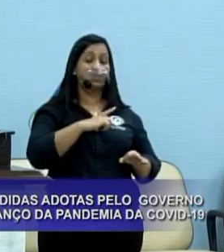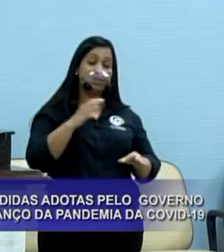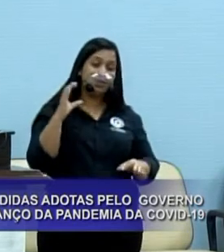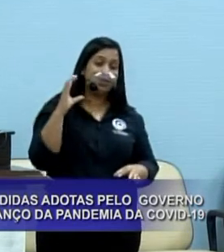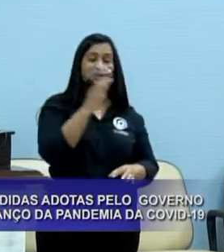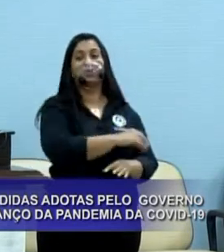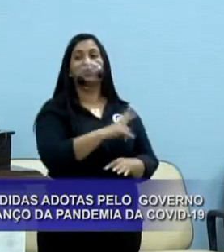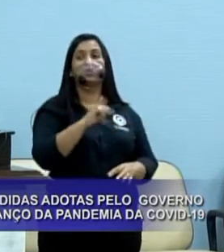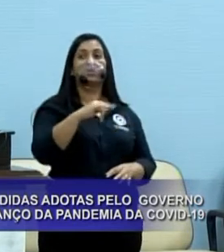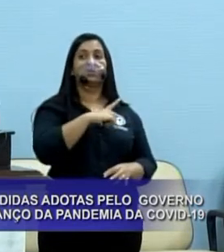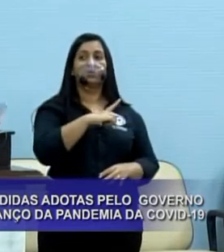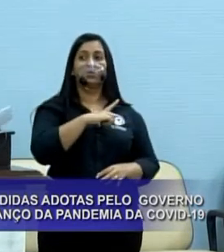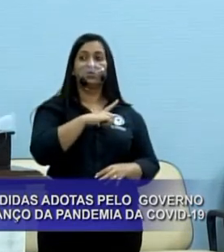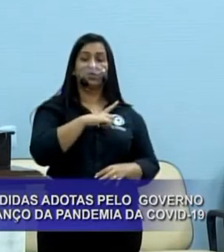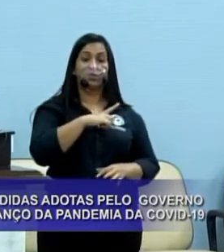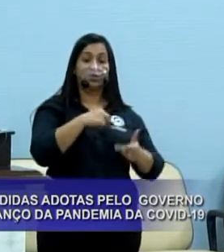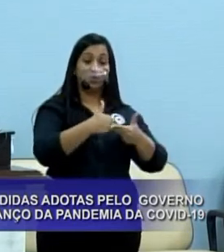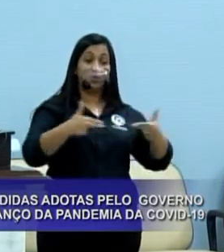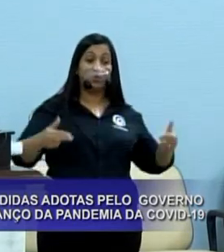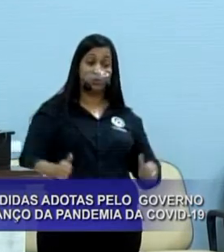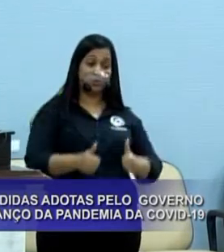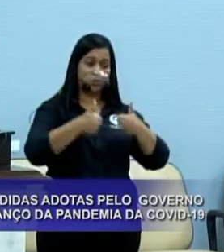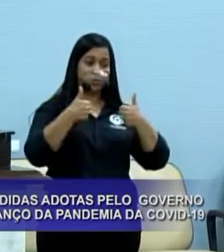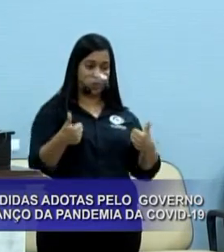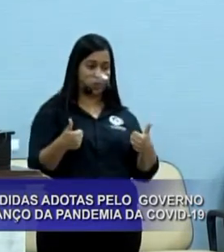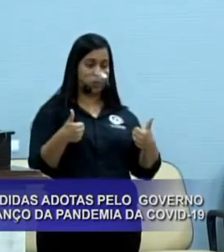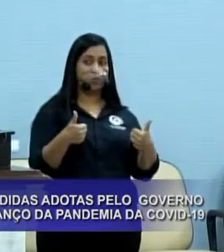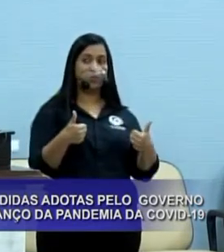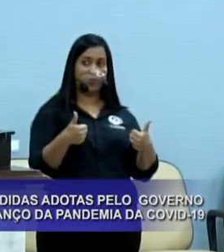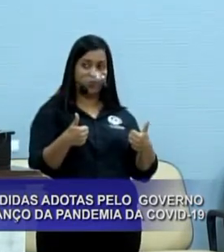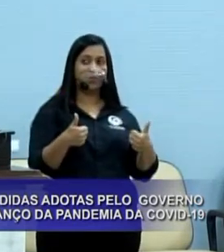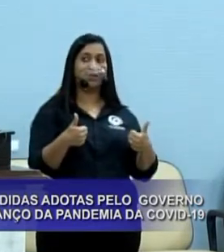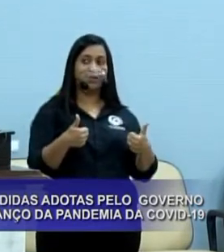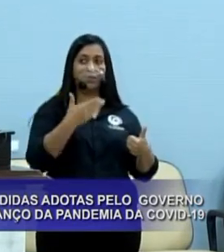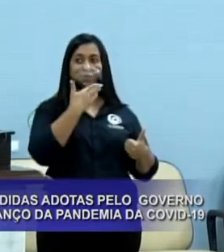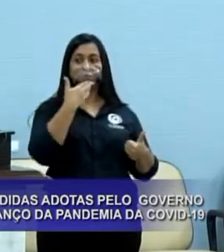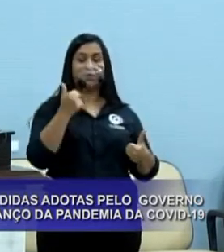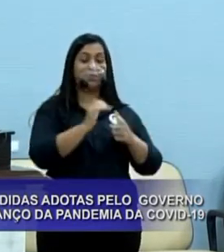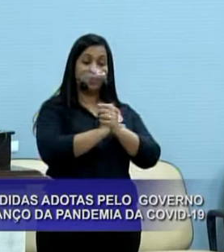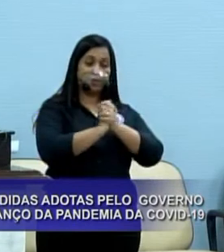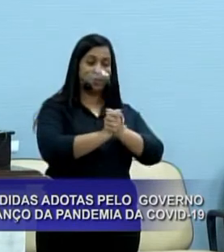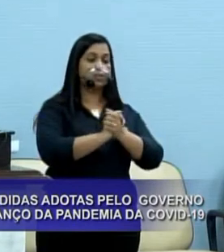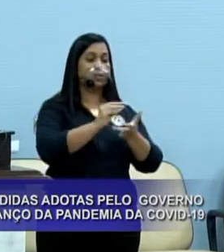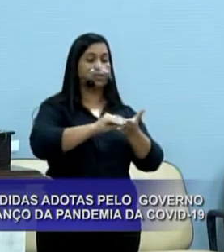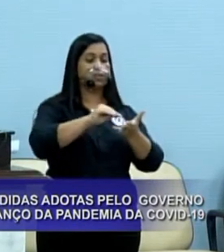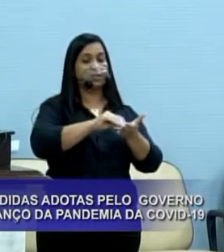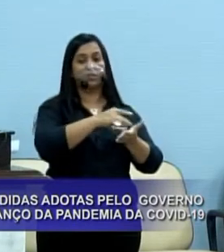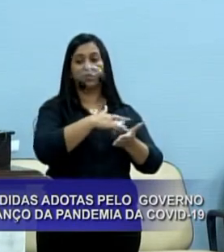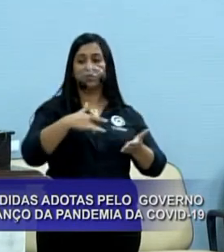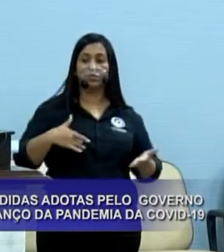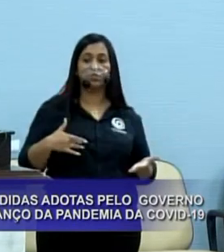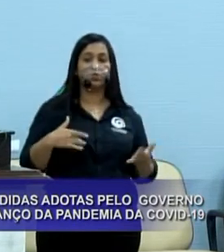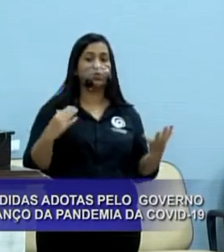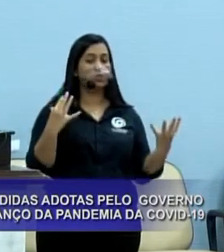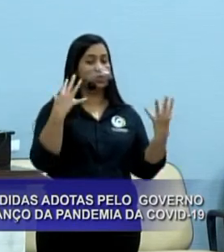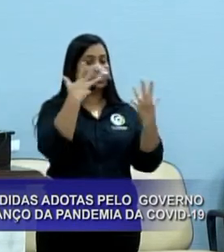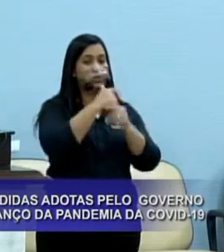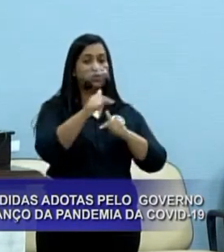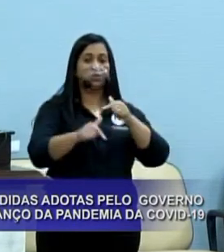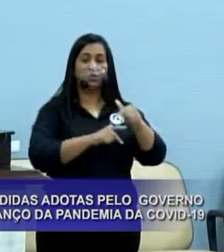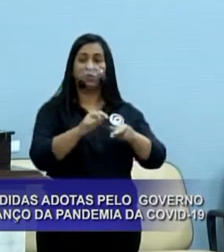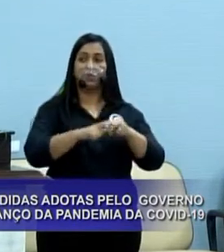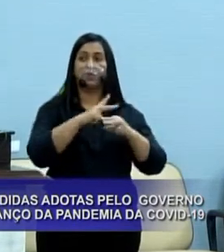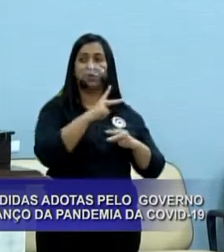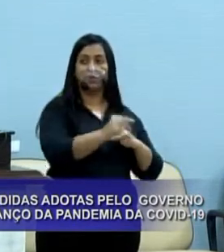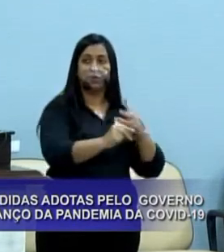nós teremos notícias positivas, novamente, parabenizar a Secretaria da Saúde, quem vem efetuando um belíssimo trabalho contra a vacinação